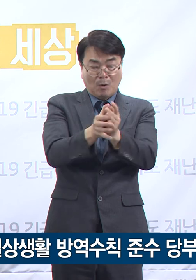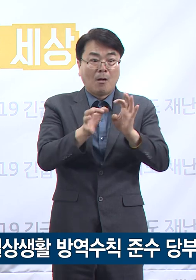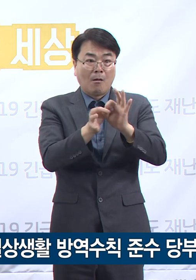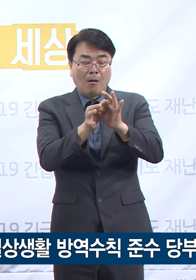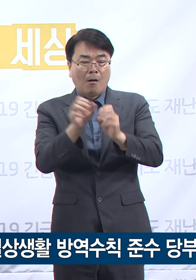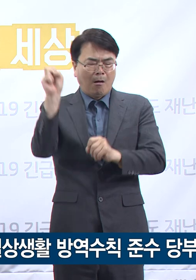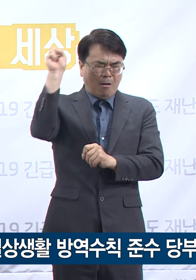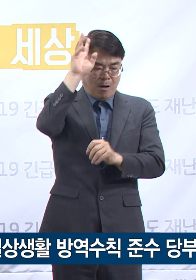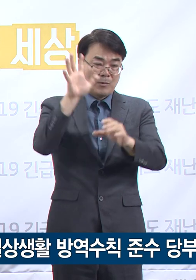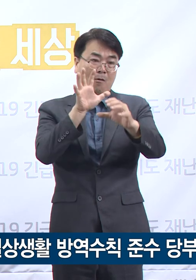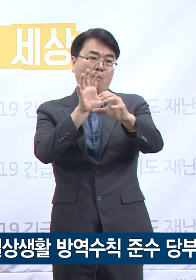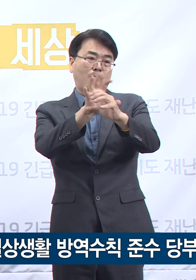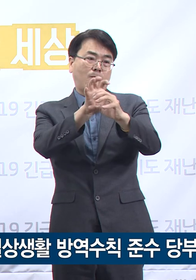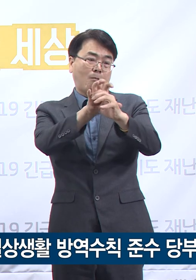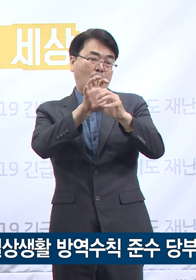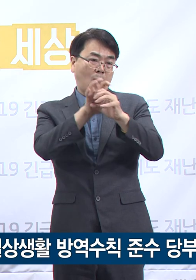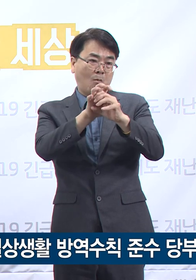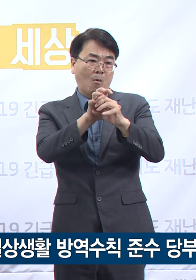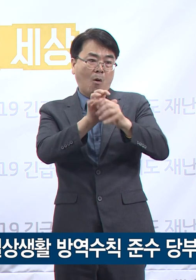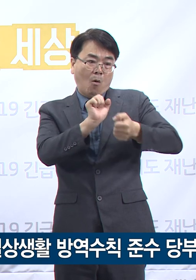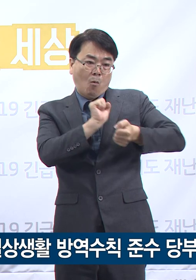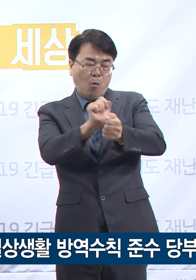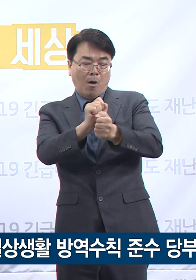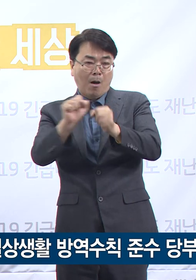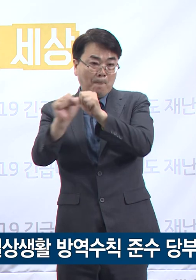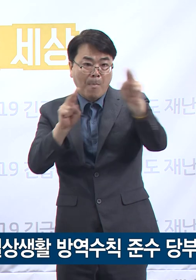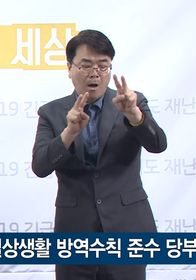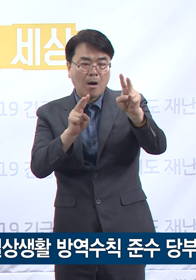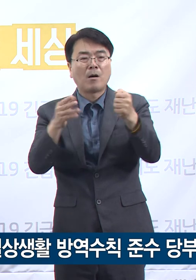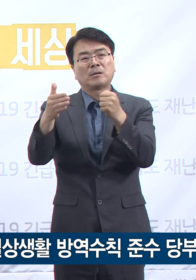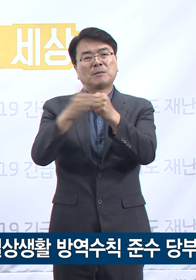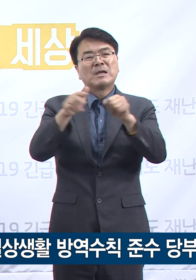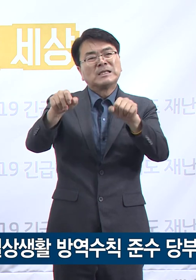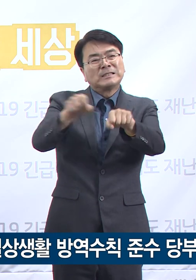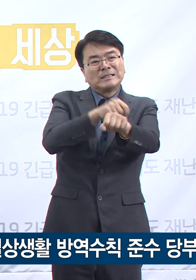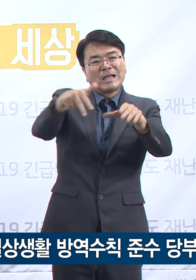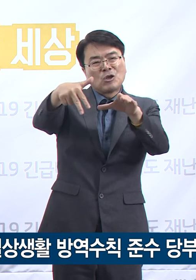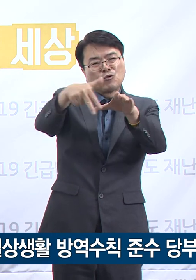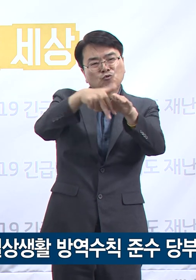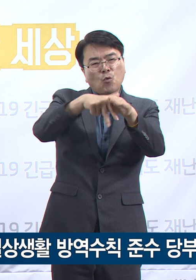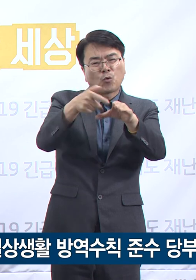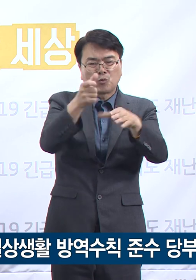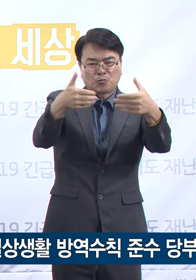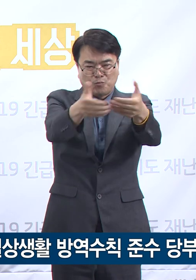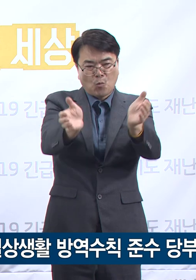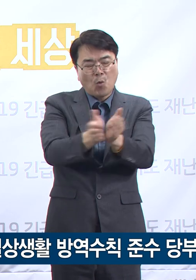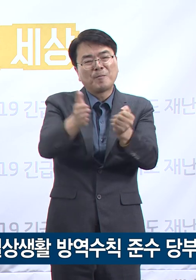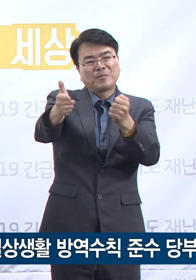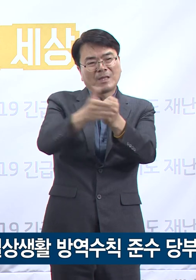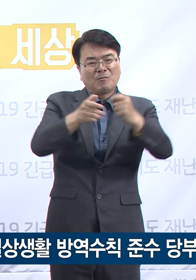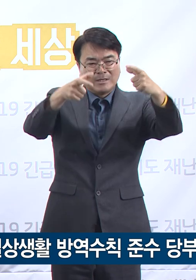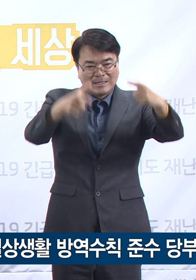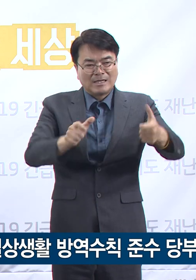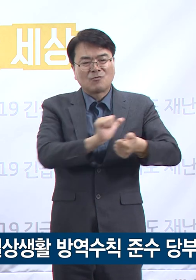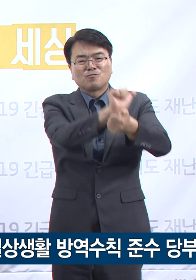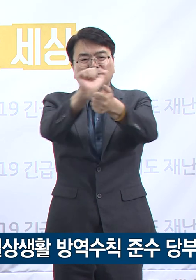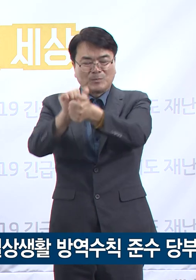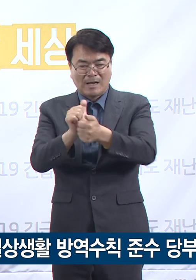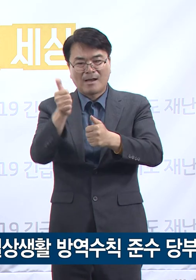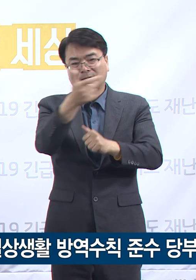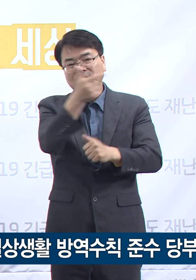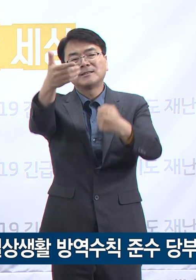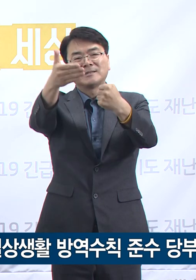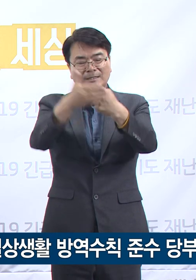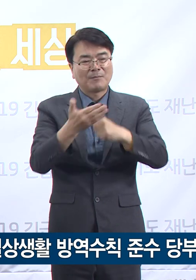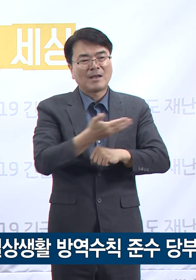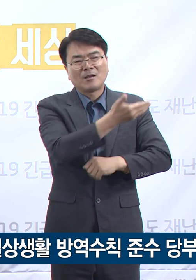전파가 빠르게 확산되고 있으며 특히 종교시설 소모임으로 인한 지역사회 감염이 늘고 있어 도민 여러분께 모임자재를